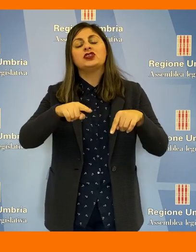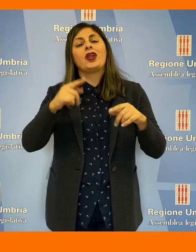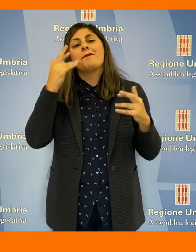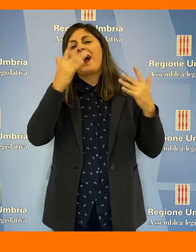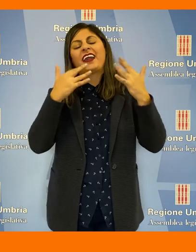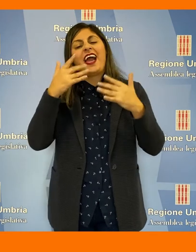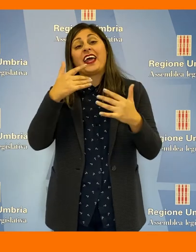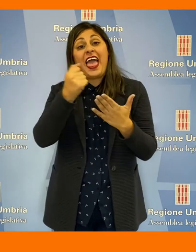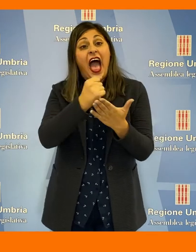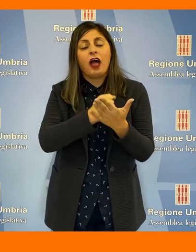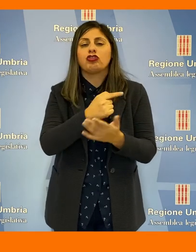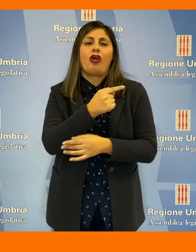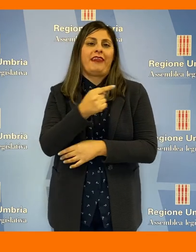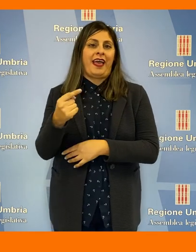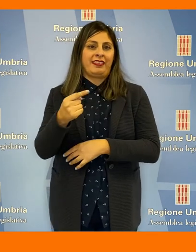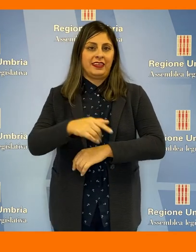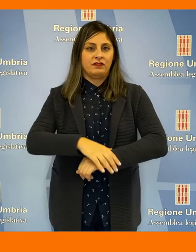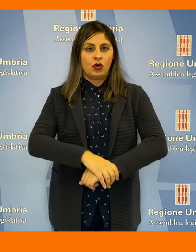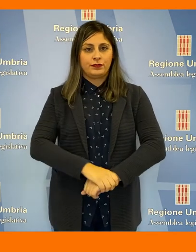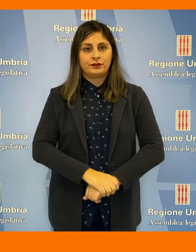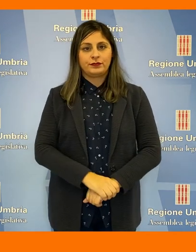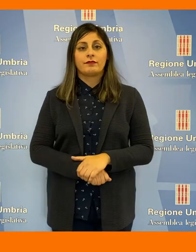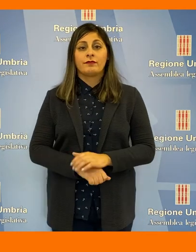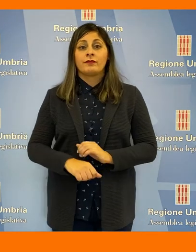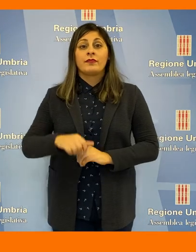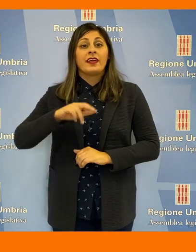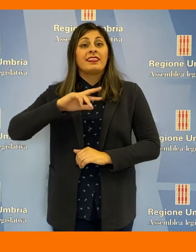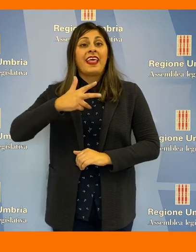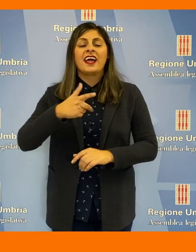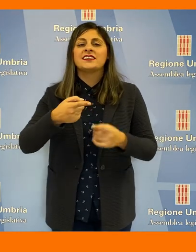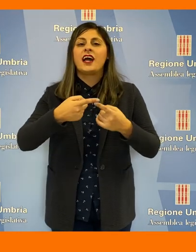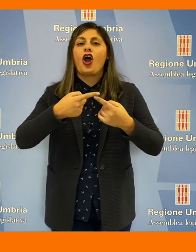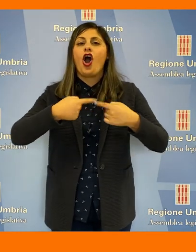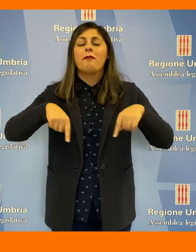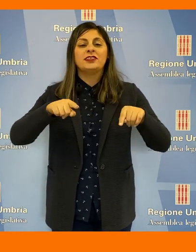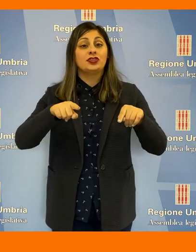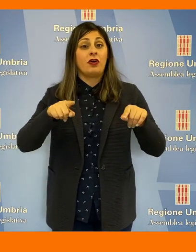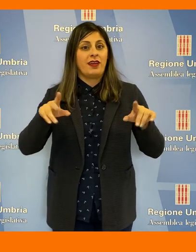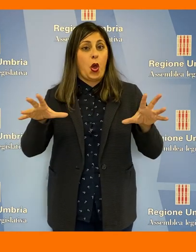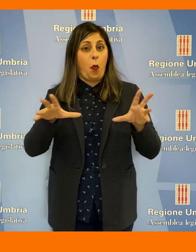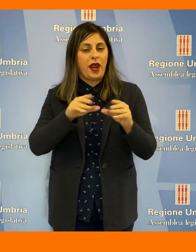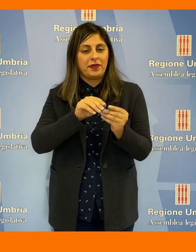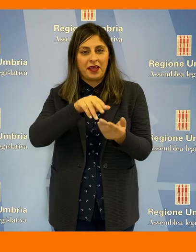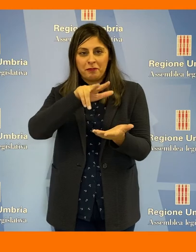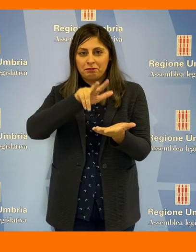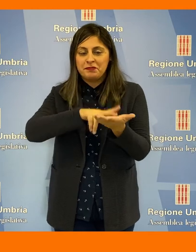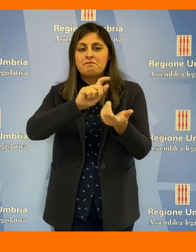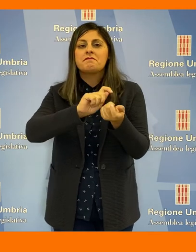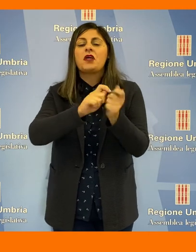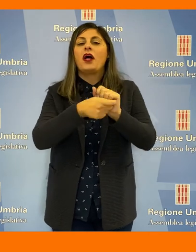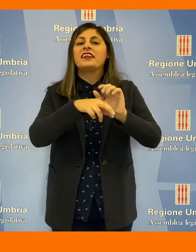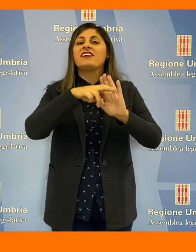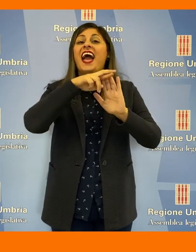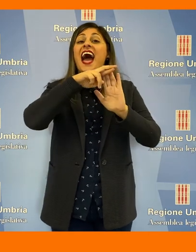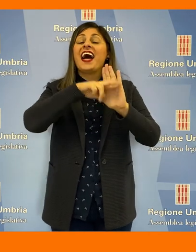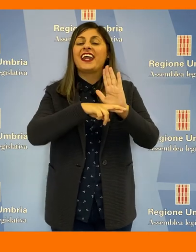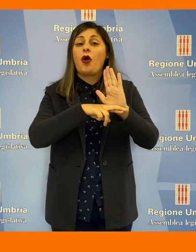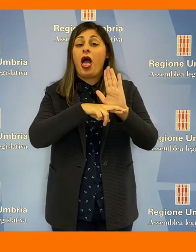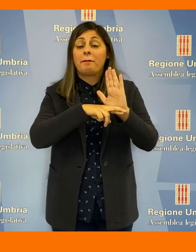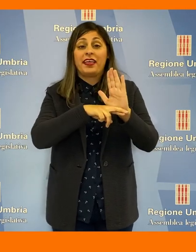negativo sull'atto. La terza commissione ha approvato all'unanimità la modifica del regolamento che